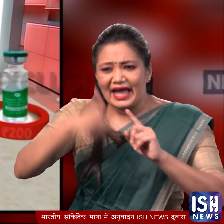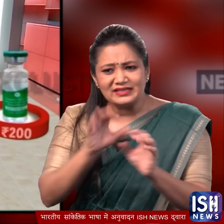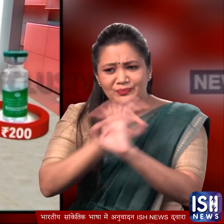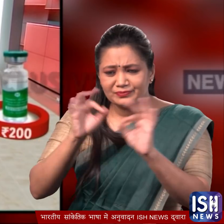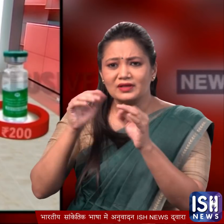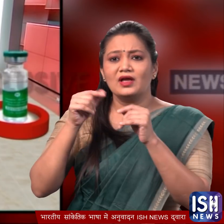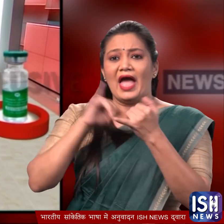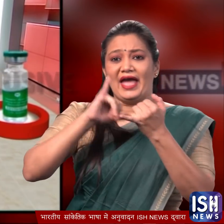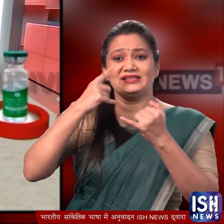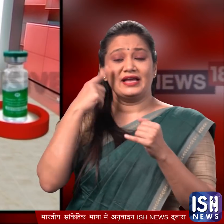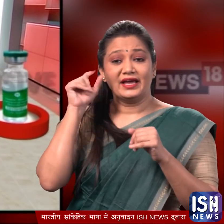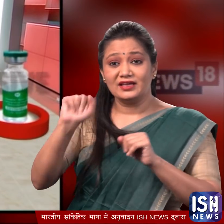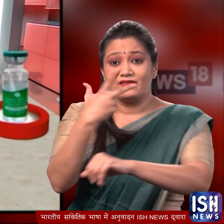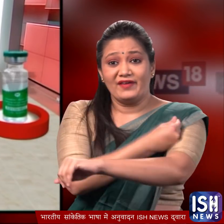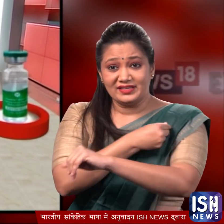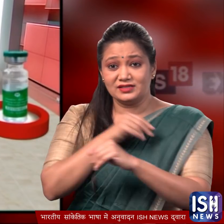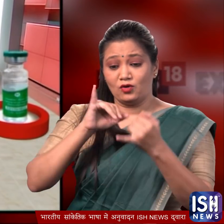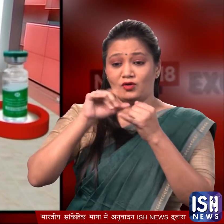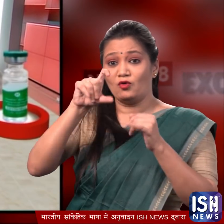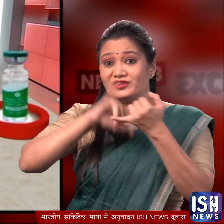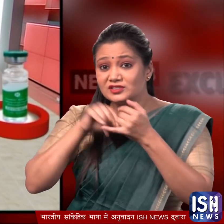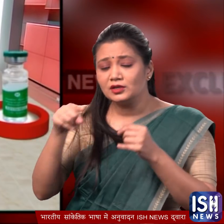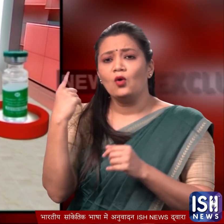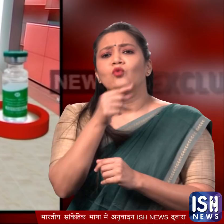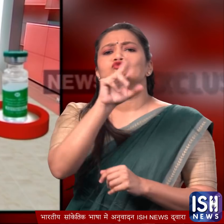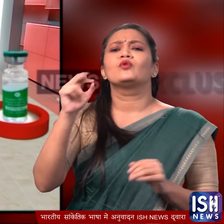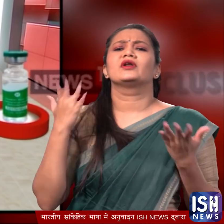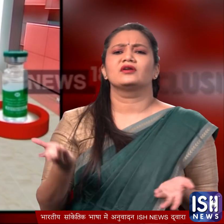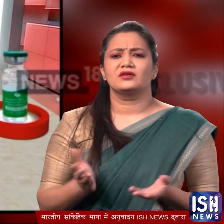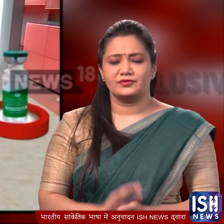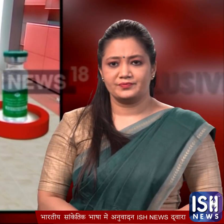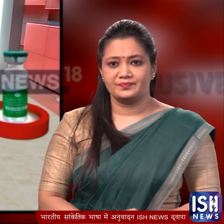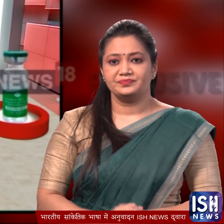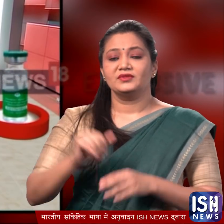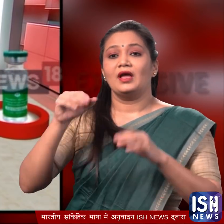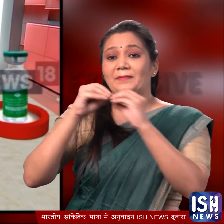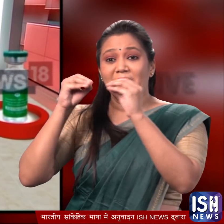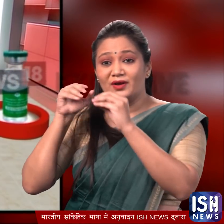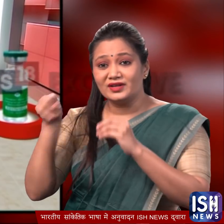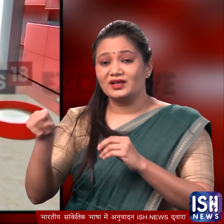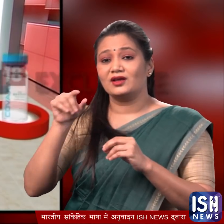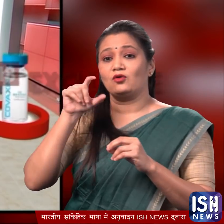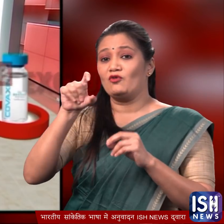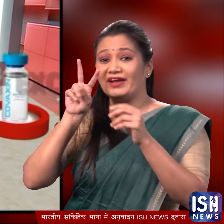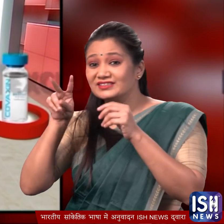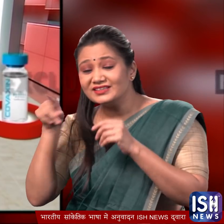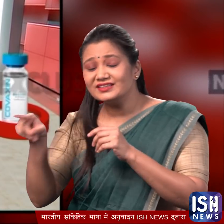अगर टैक्स हटा दें तो सिरम इंस्ट्यूट अफ इंडिया की बनाई कोवी शील्ड की की कीमत महद 200 रुपे है और भारत बावटेक की बनाई कोवैक्सिन